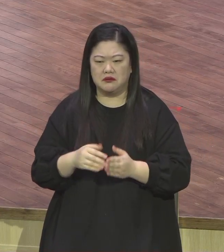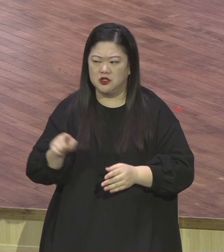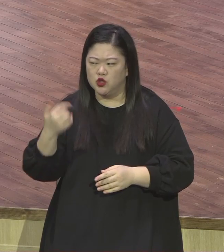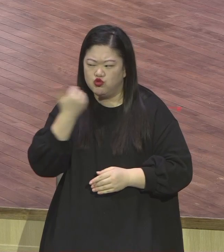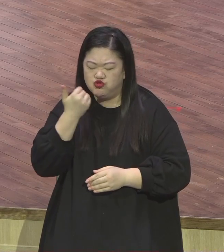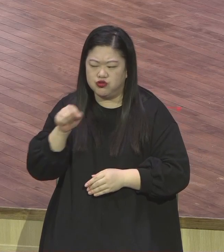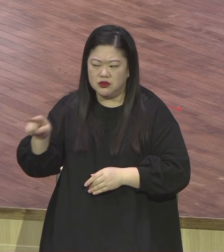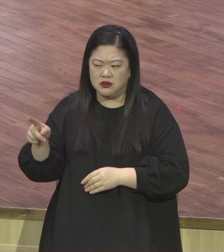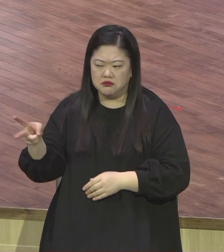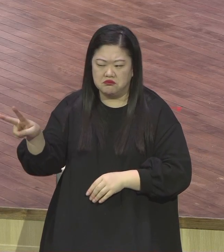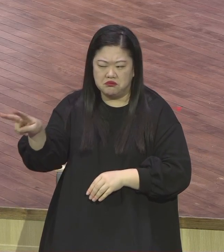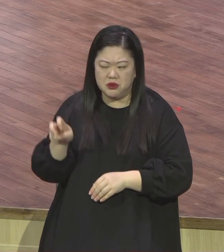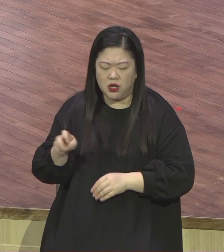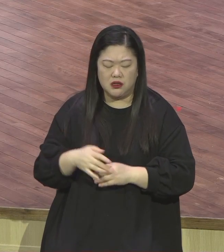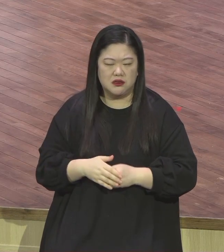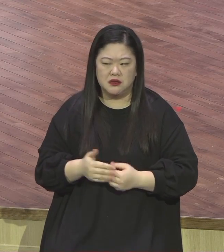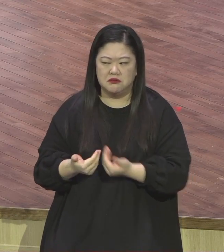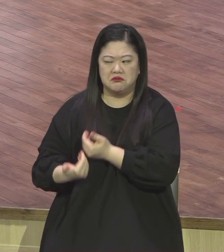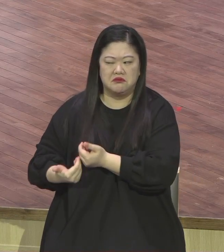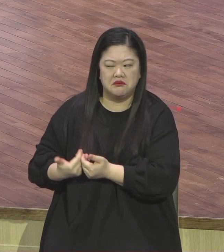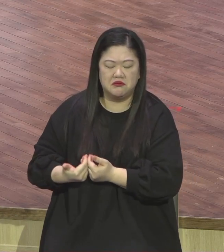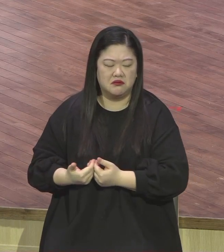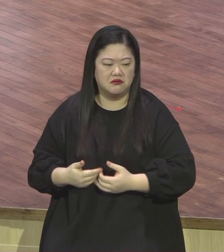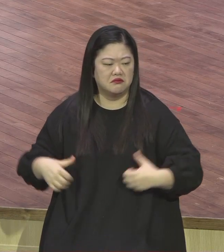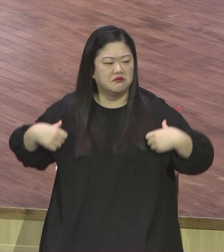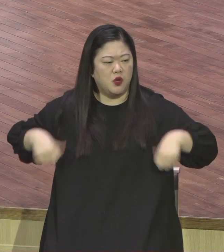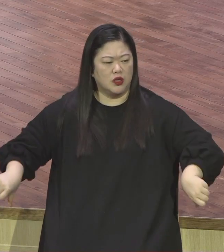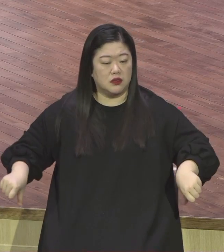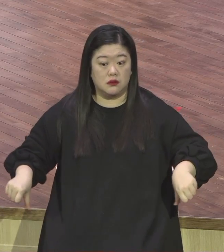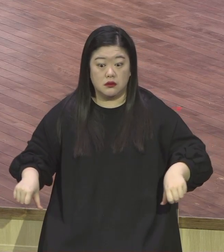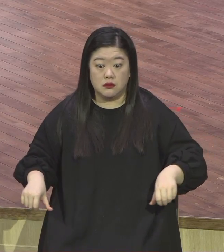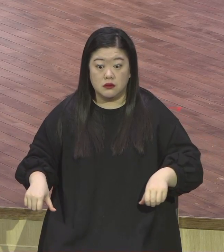전부 비본질이에요. 전부 다 자기 중심이에요.